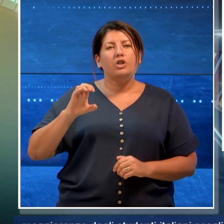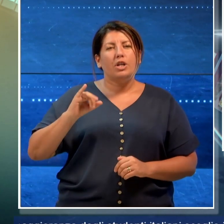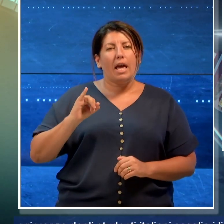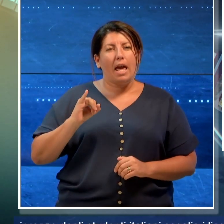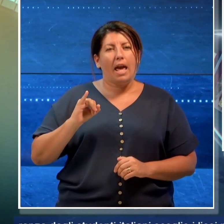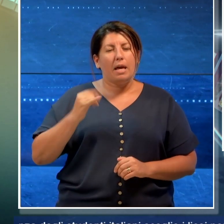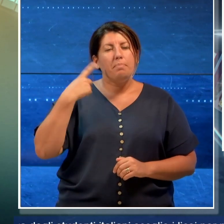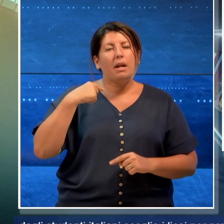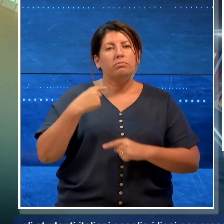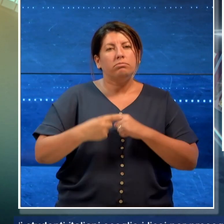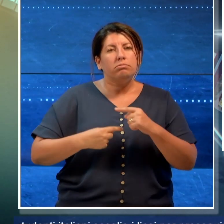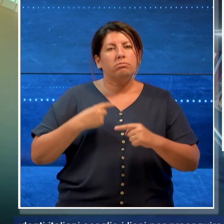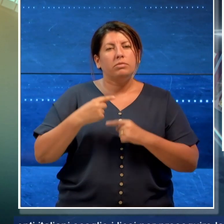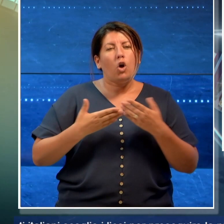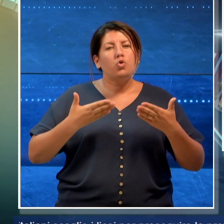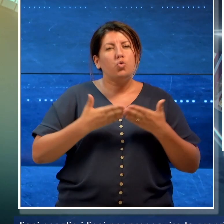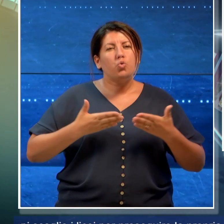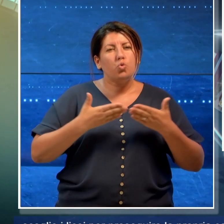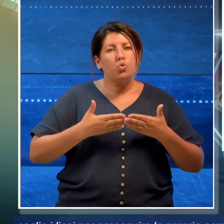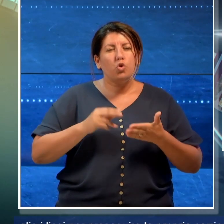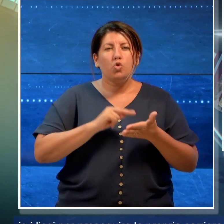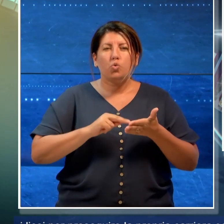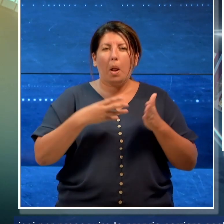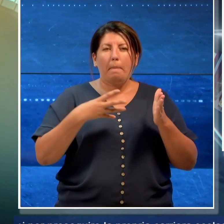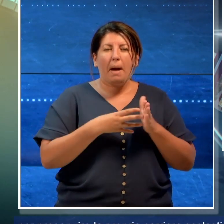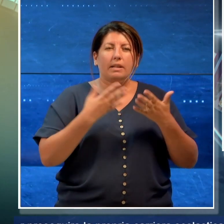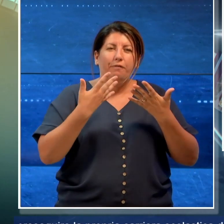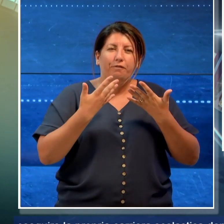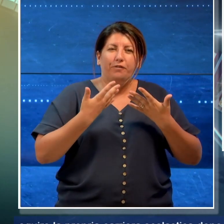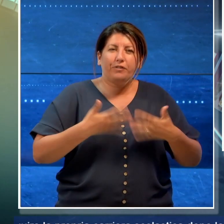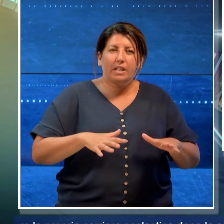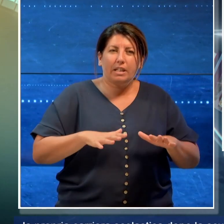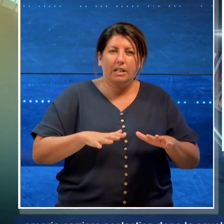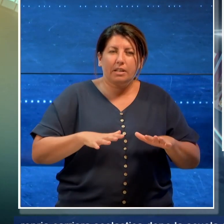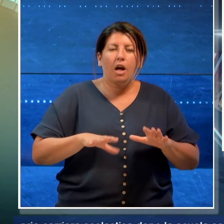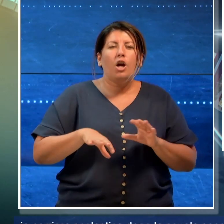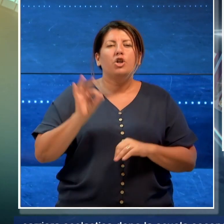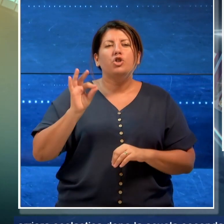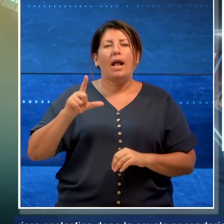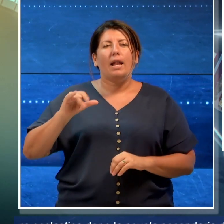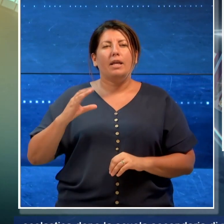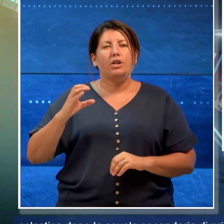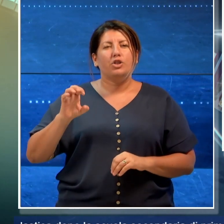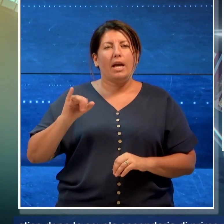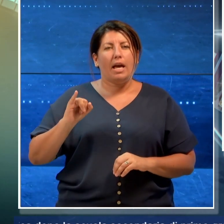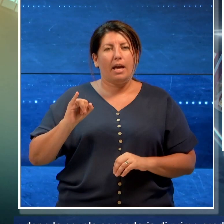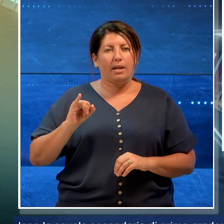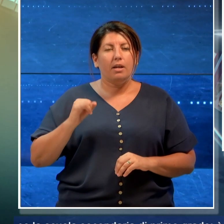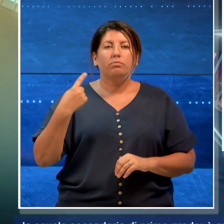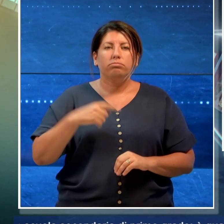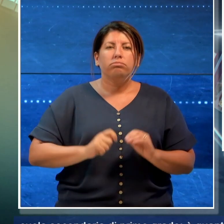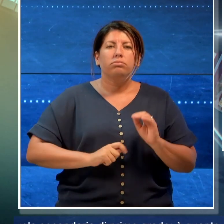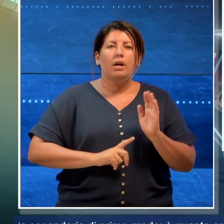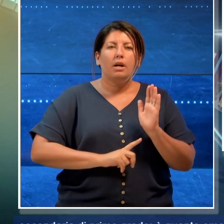propria carriera scolastica dopo la scuola secondaria di primo grado. è quanto emerge dal report diffuso dal